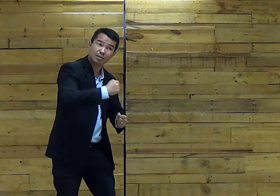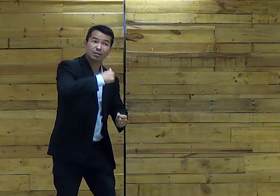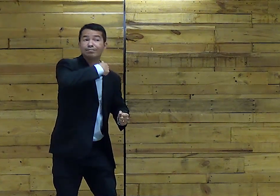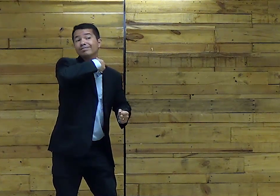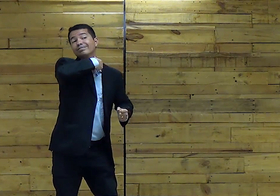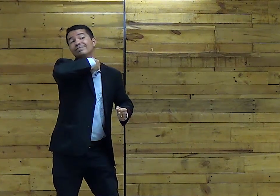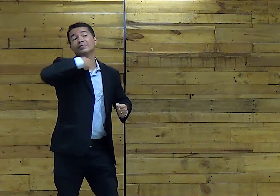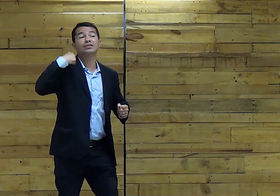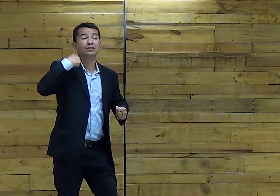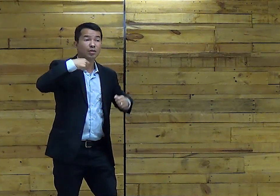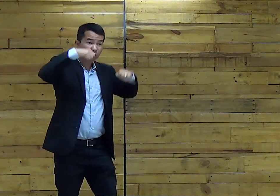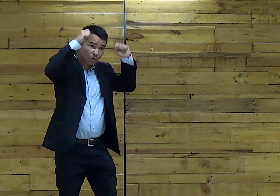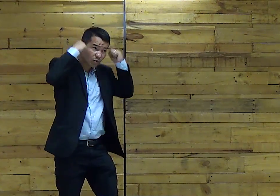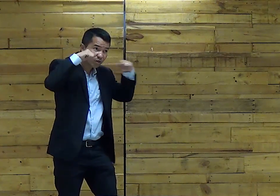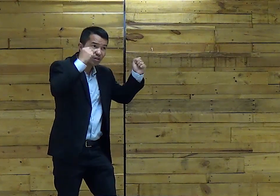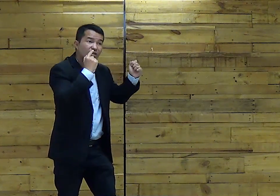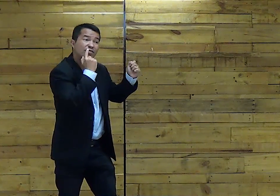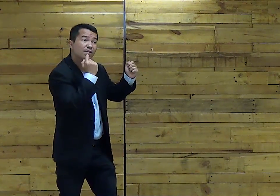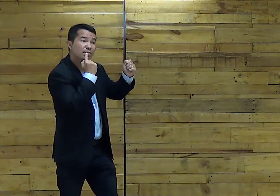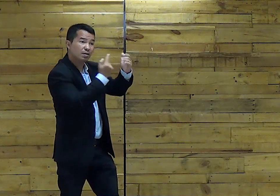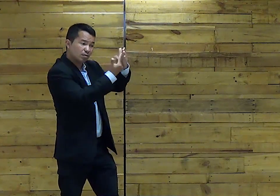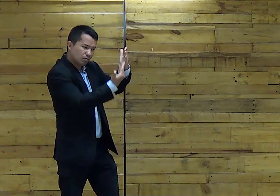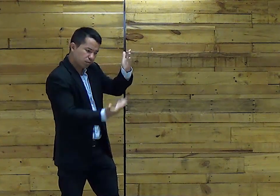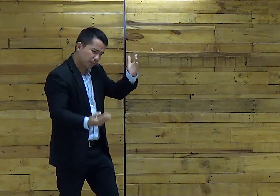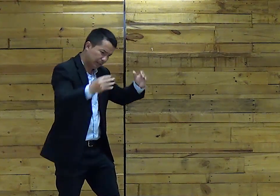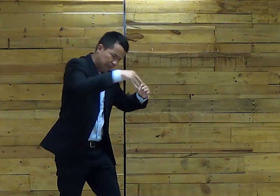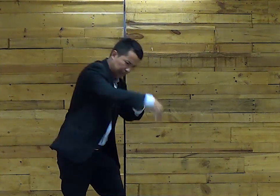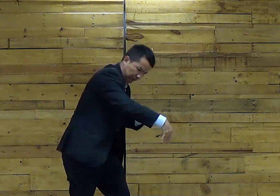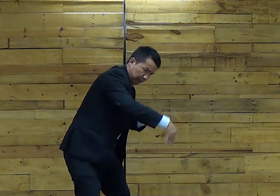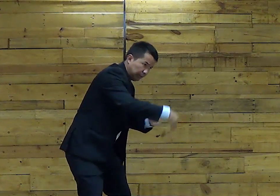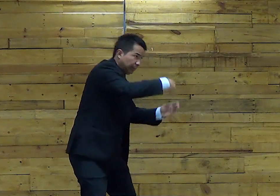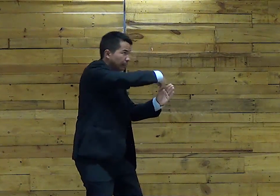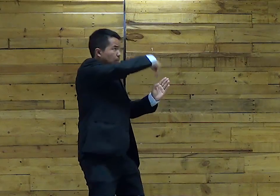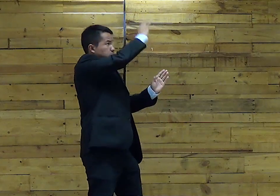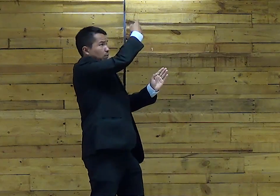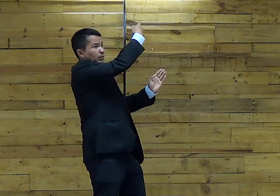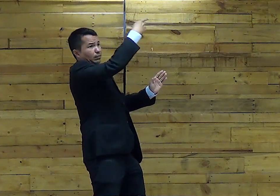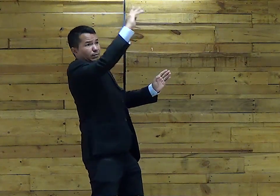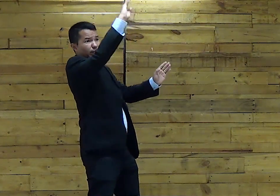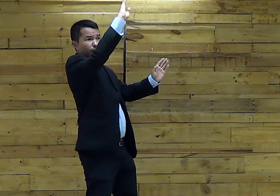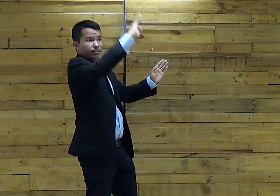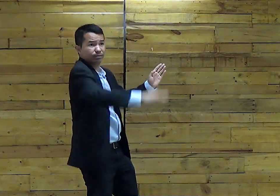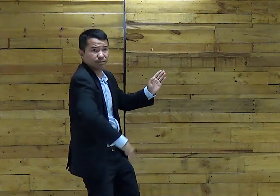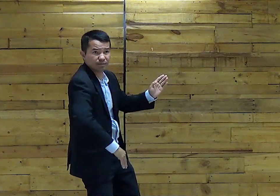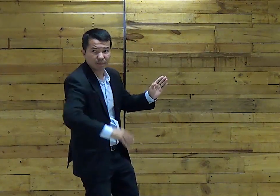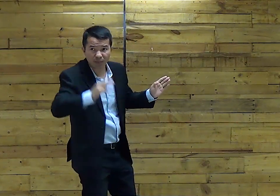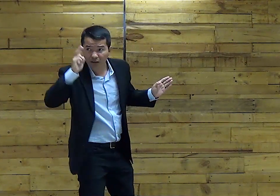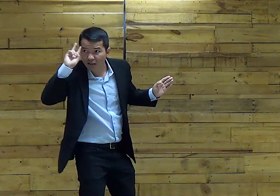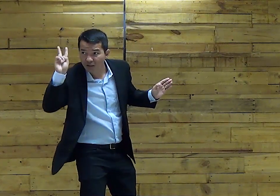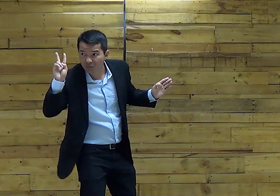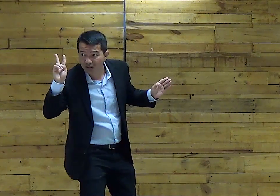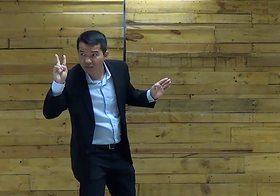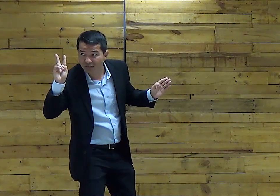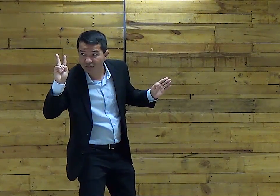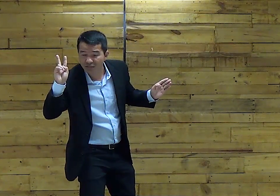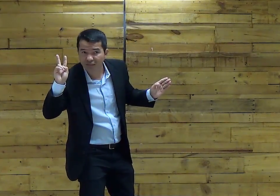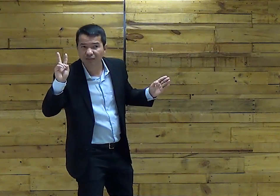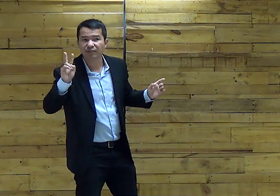Moisés De que eles Precisavam Sacrificar O cordeiro E o sangue Marcara Suas casas Lembram